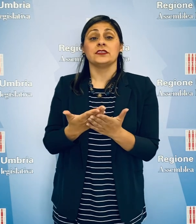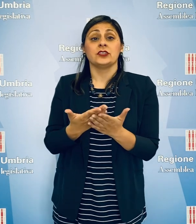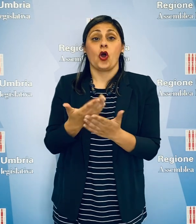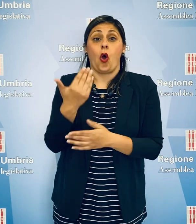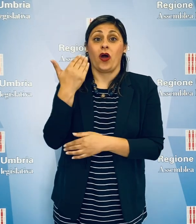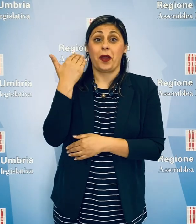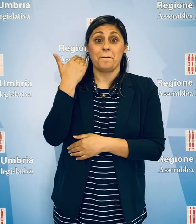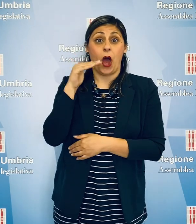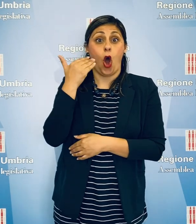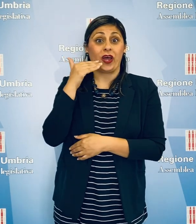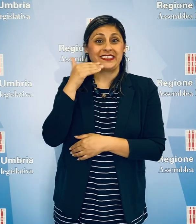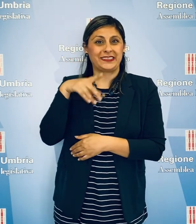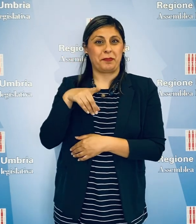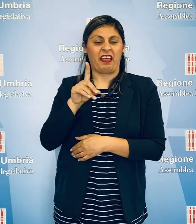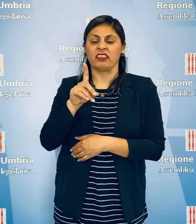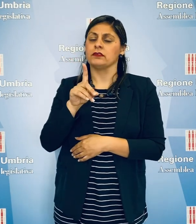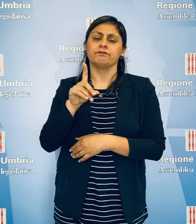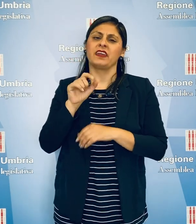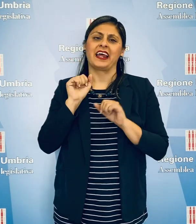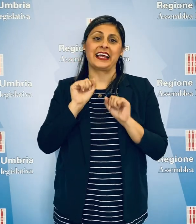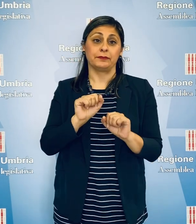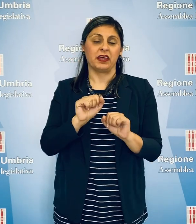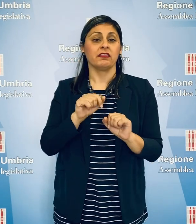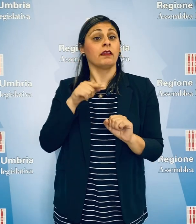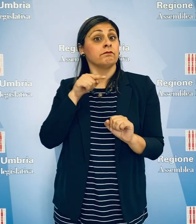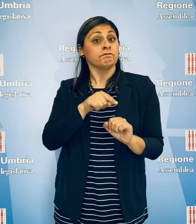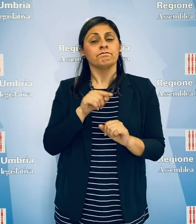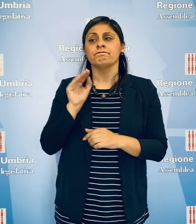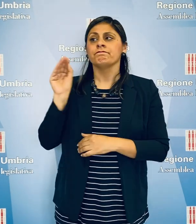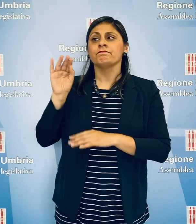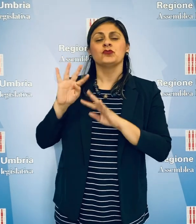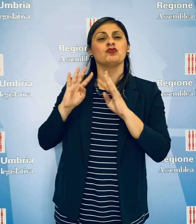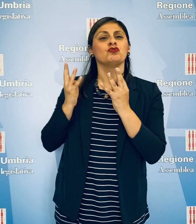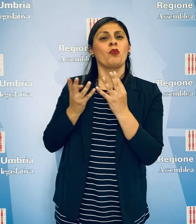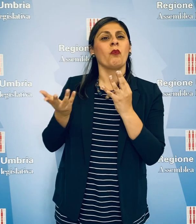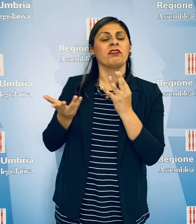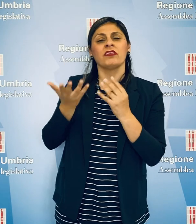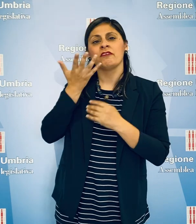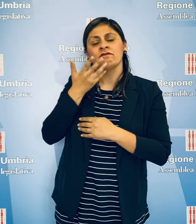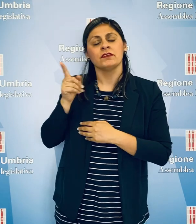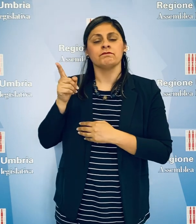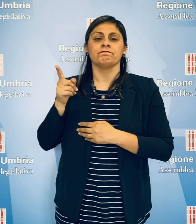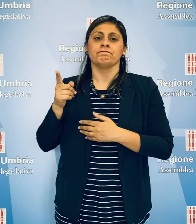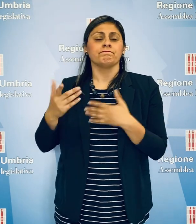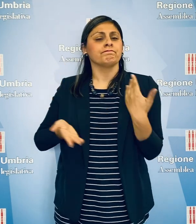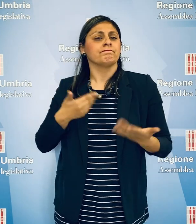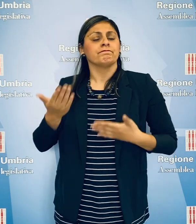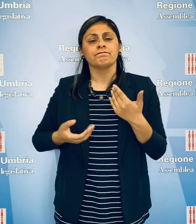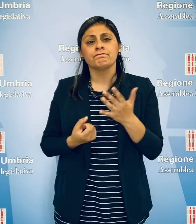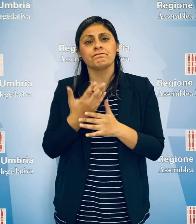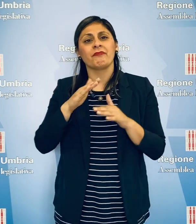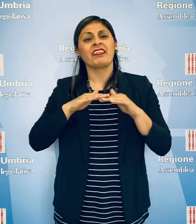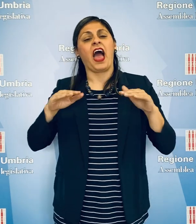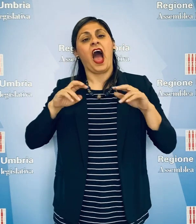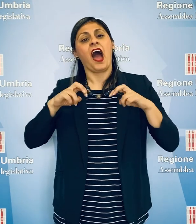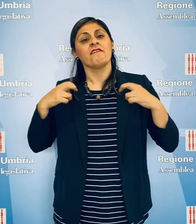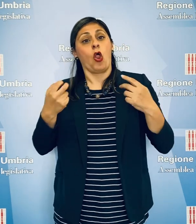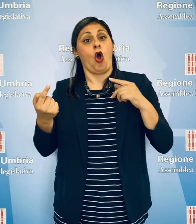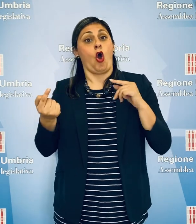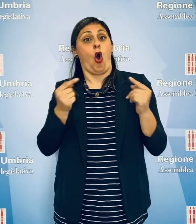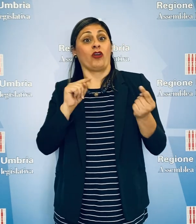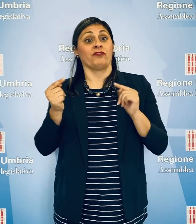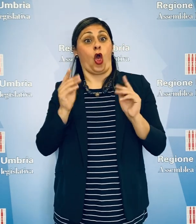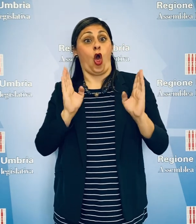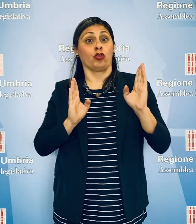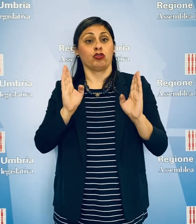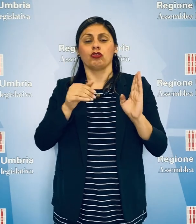respinta la mozione della consigliera Donatella Porsi del Partito Democratico, che chiedeva alla Giunta di attivare al più presto